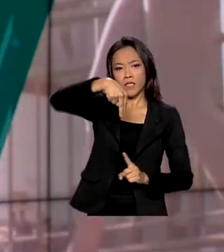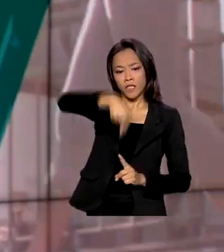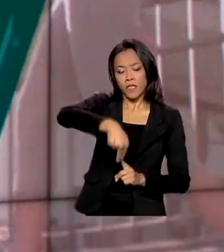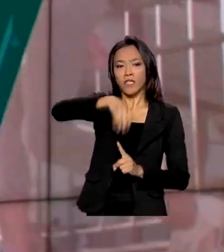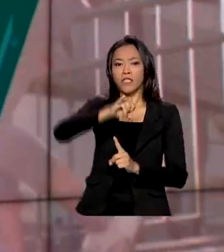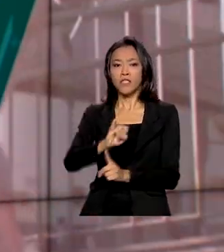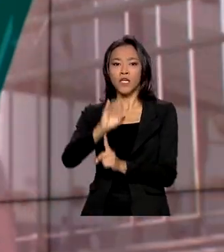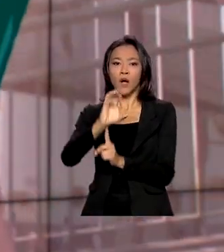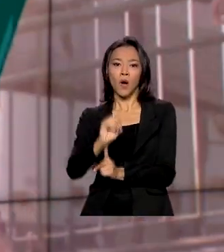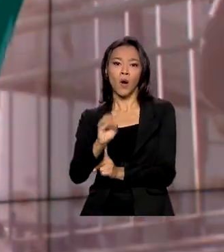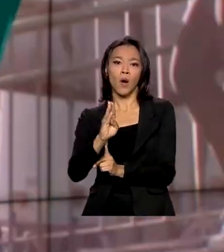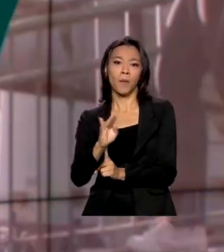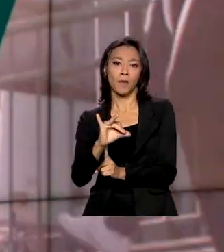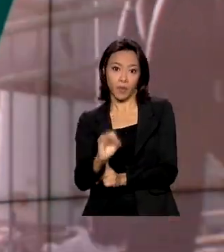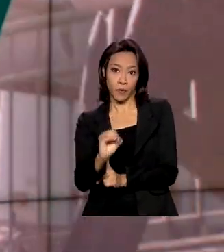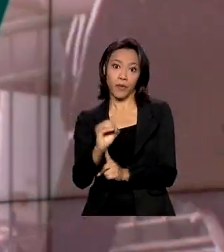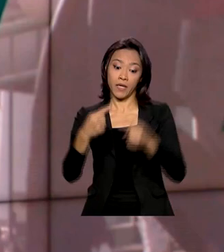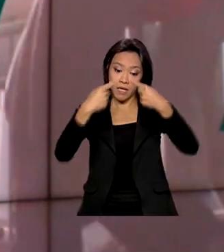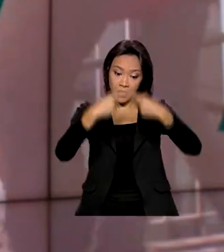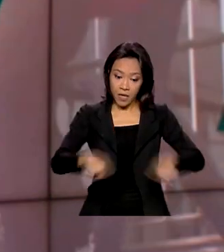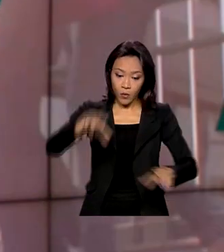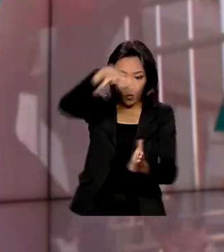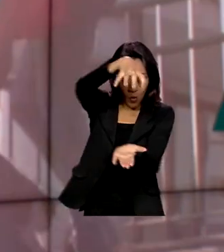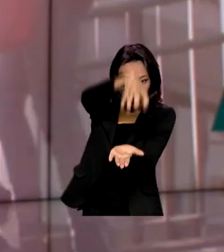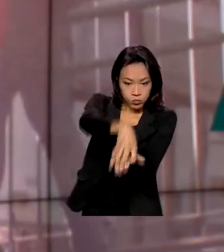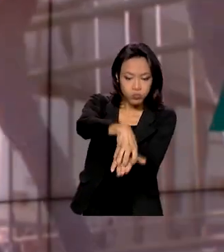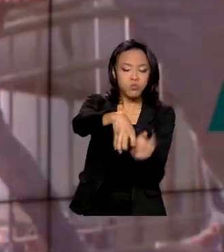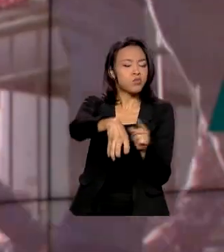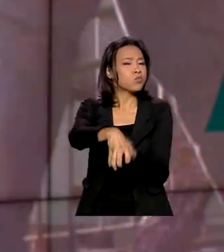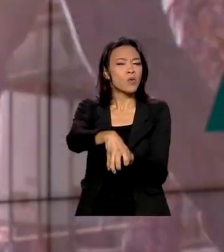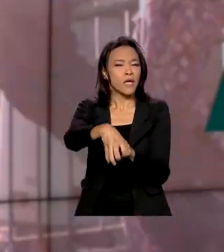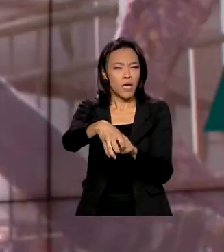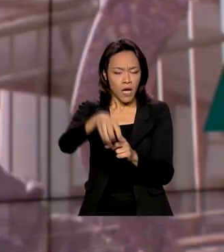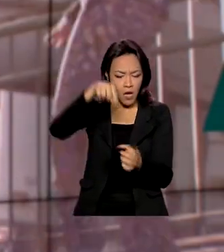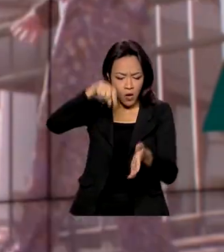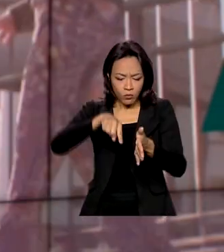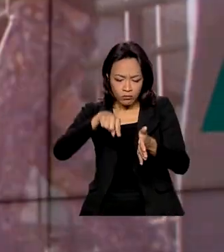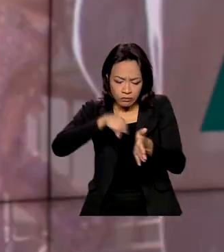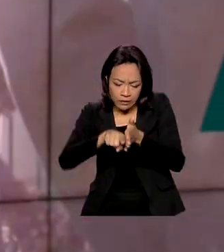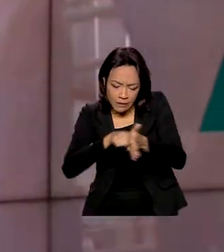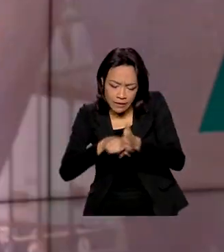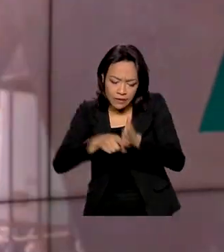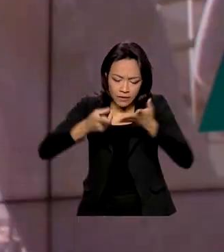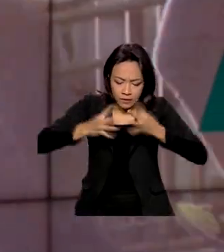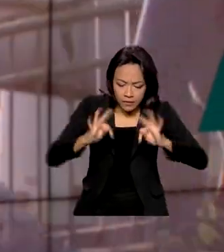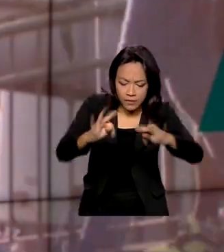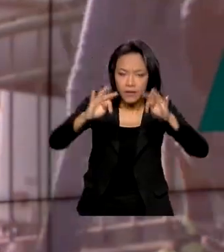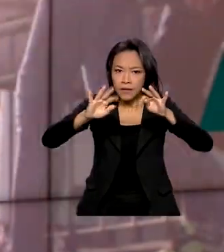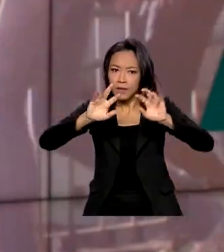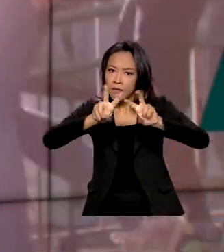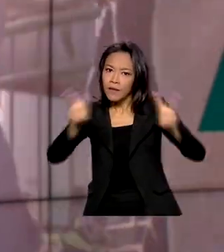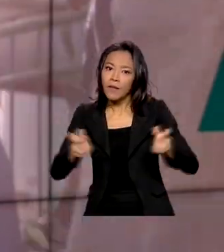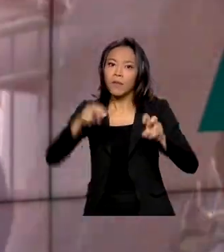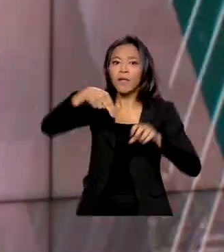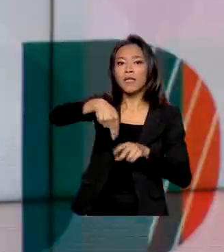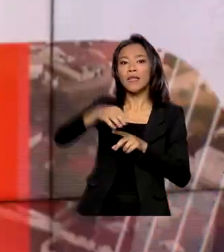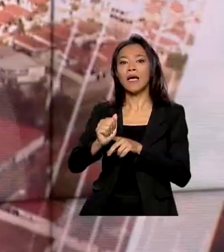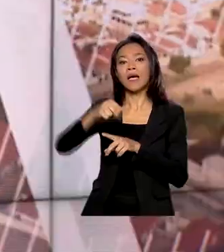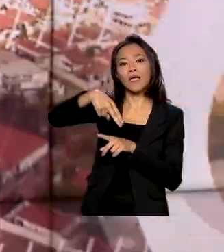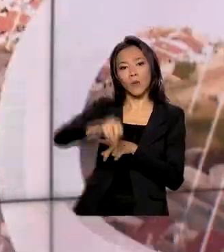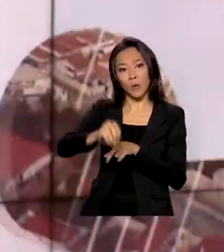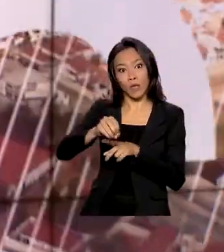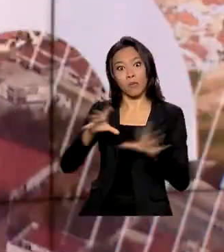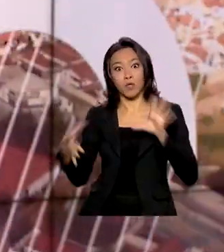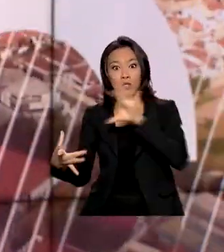as novas instalações do Sirius, um centro tecnológico responsável por estudos em nanotecnologia com aplicação na